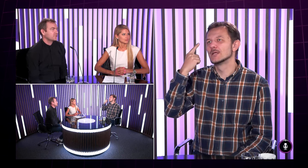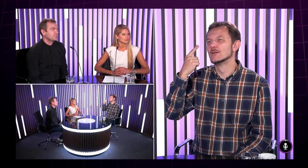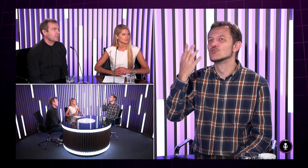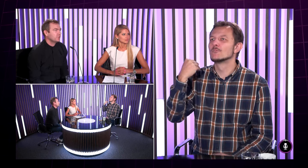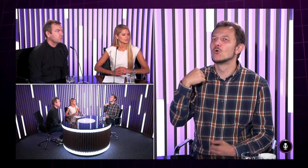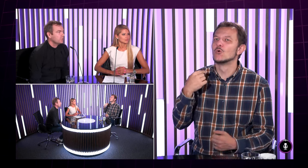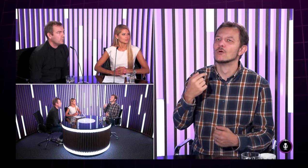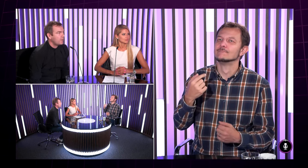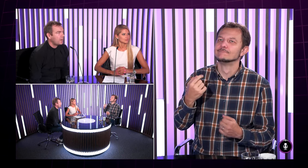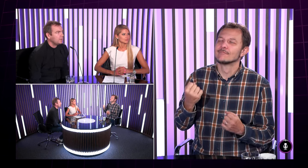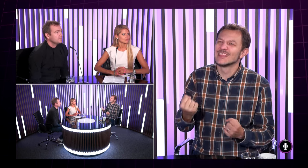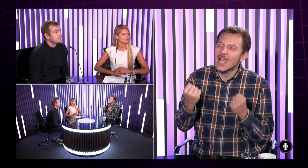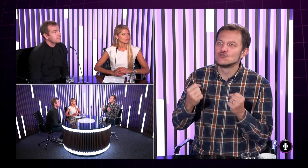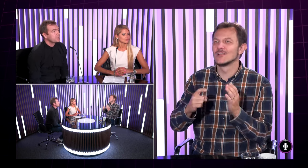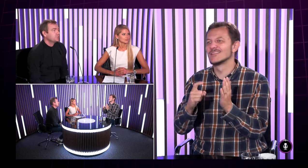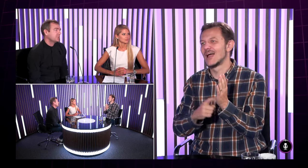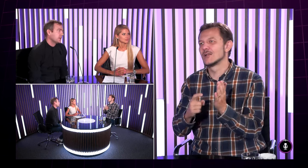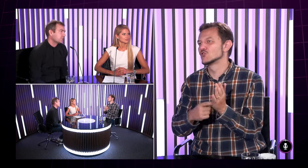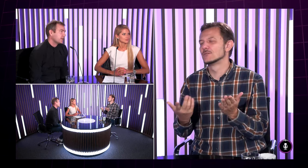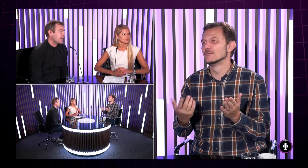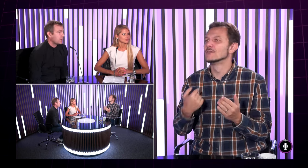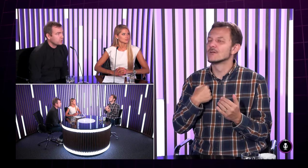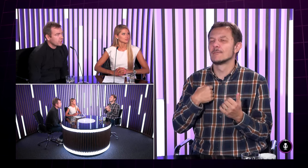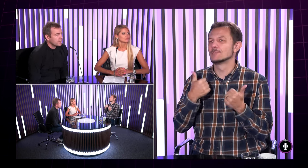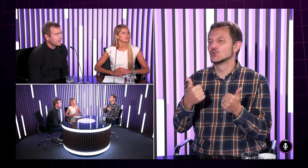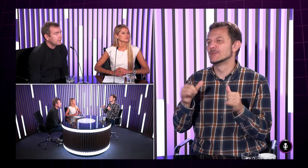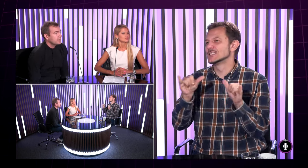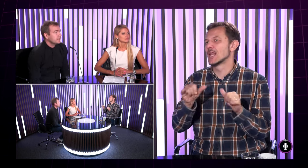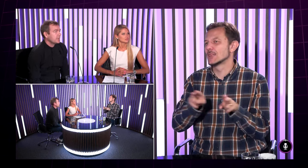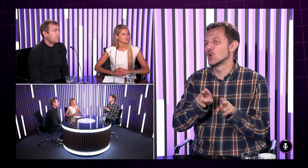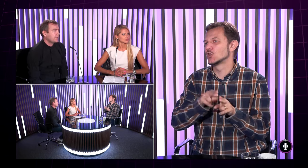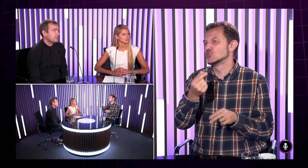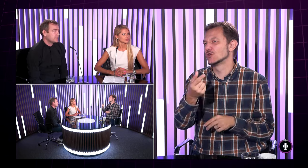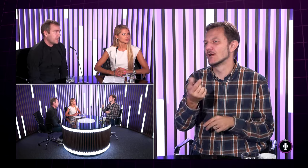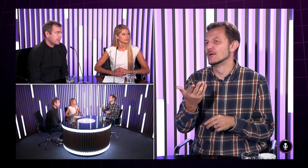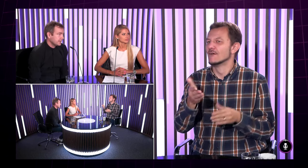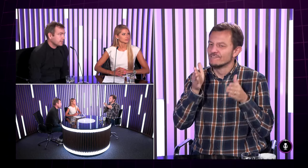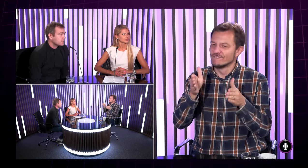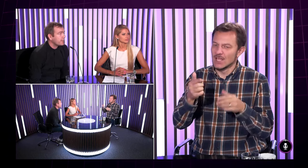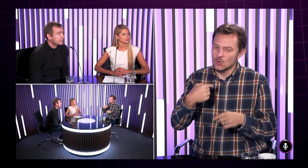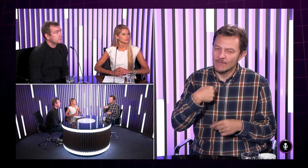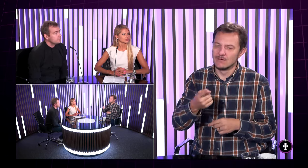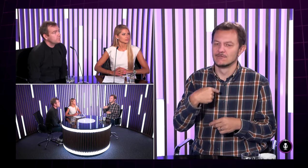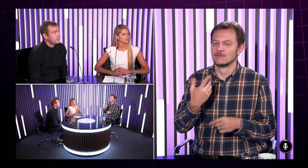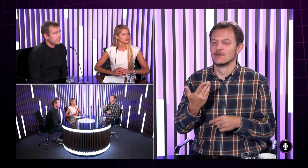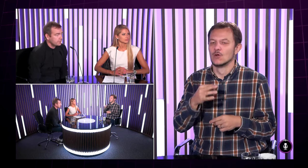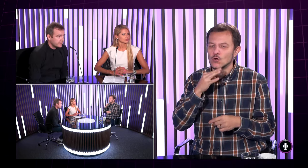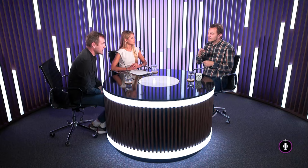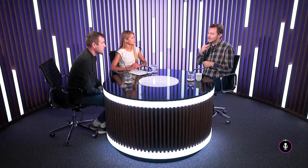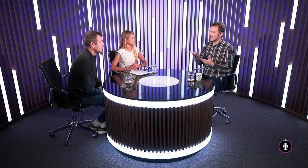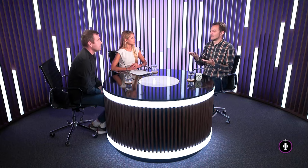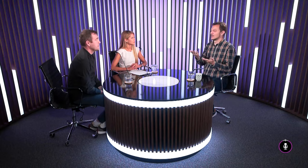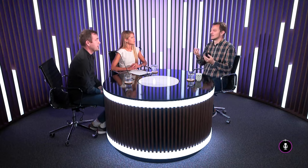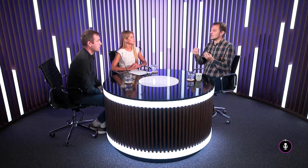ja od maločka som si nejako neuvedomoval, či to je ťažké, náročné. Ja mám naozaj super, dobrý